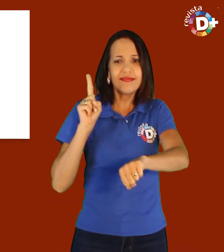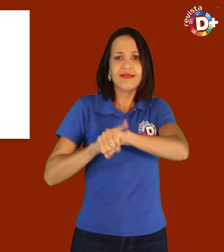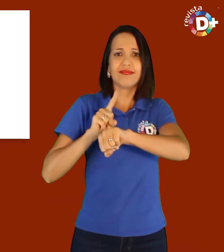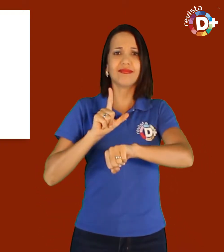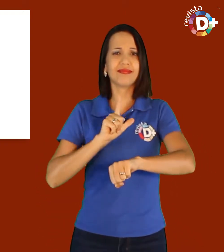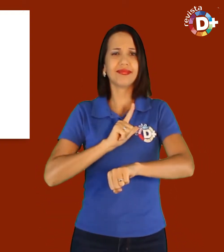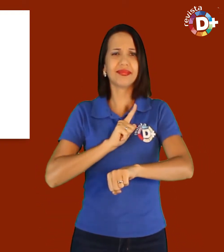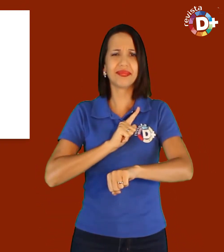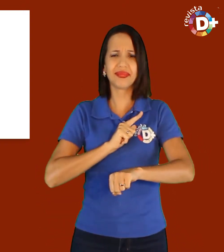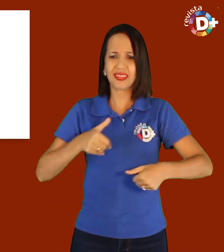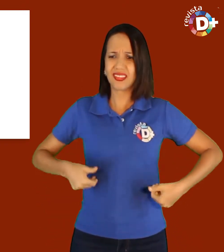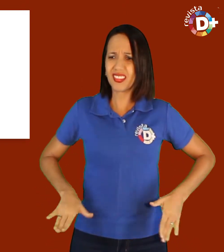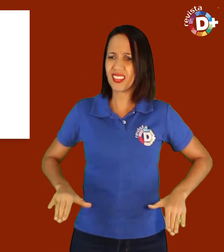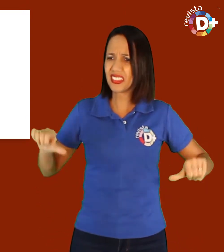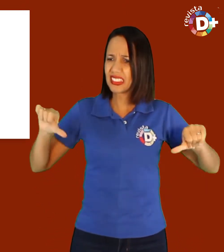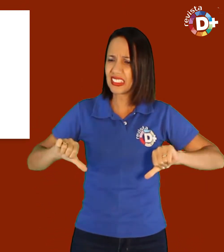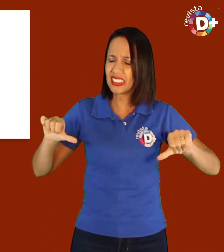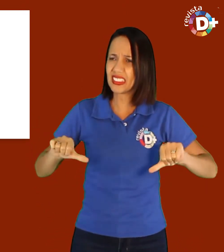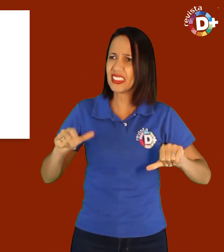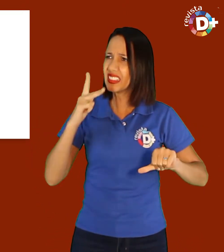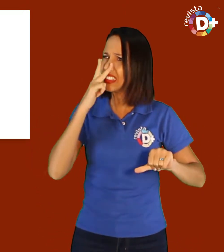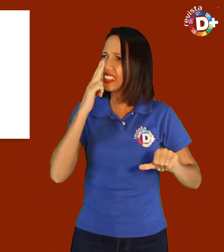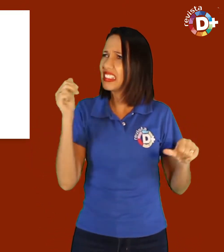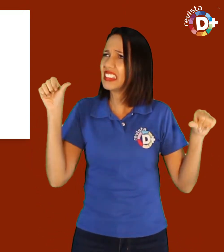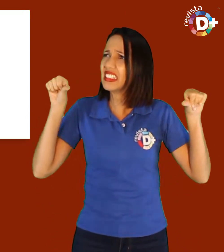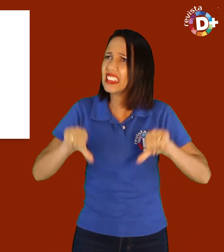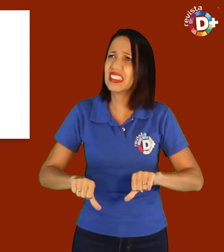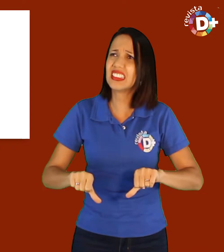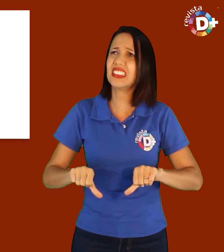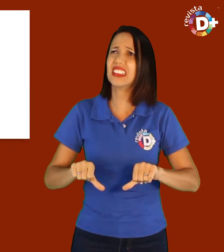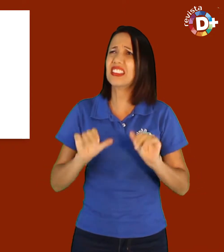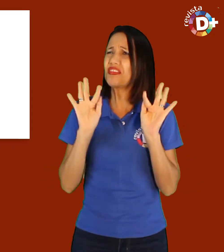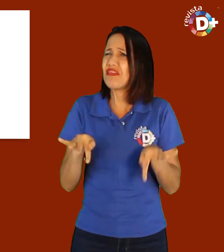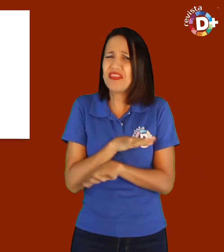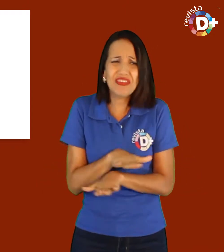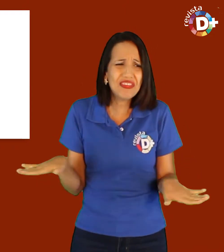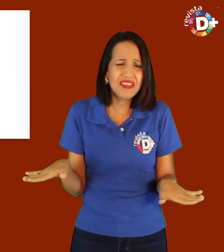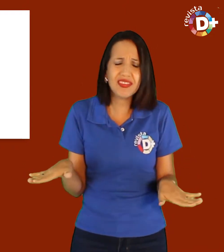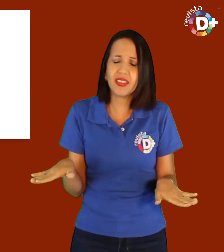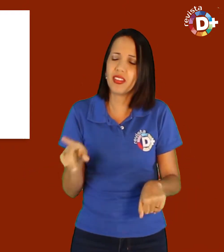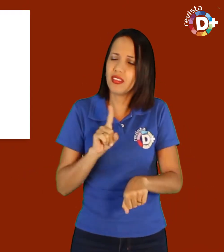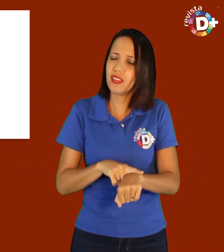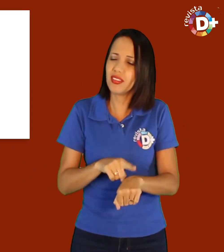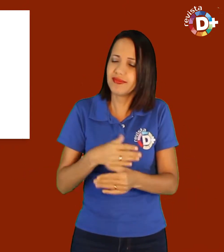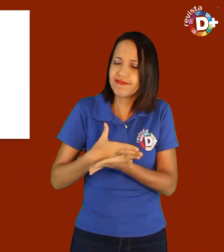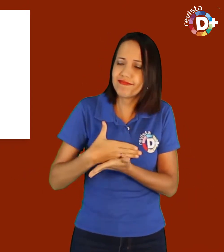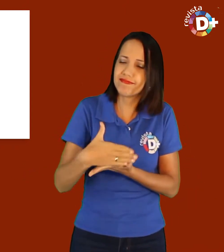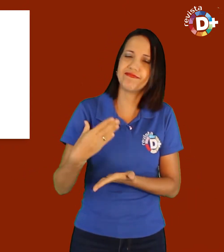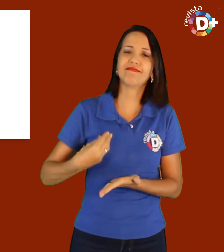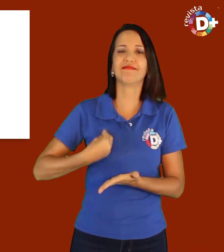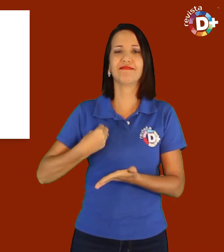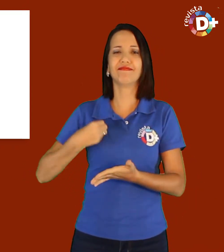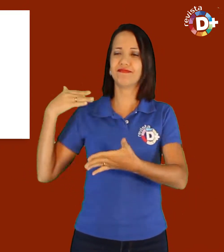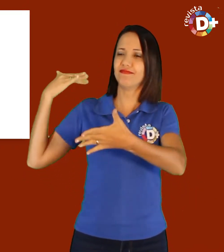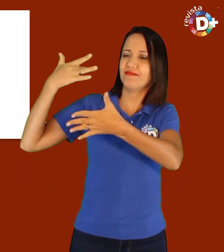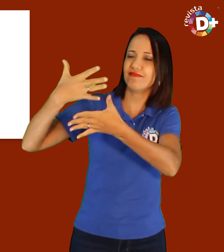rodas. Naquele instante, o que para mim parecia o fim, com o tempo revelou ser apenas o começo de uma